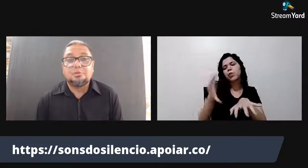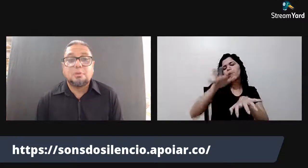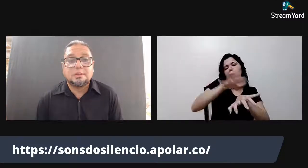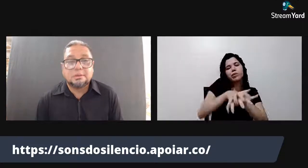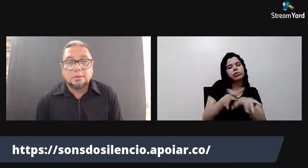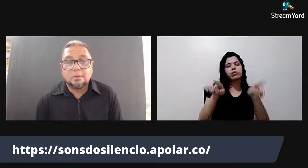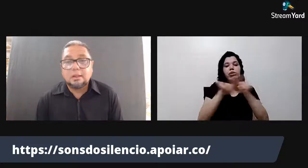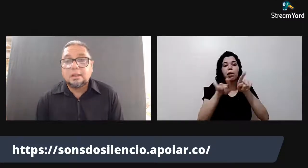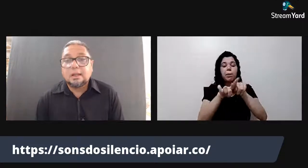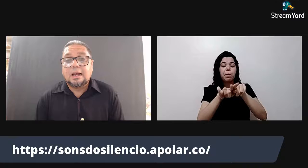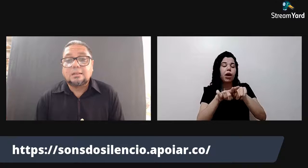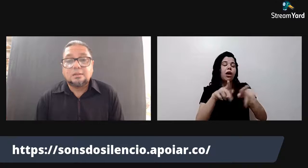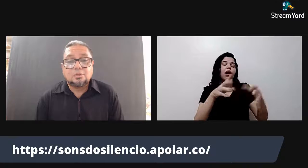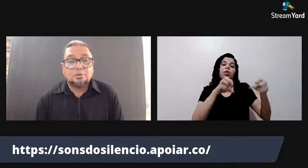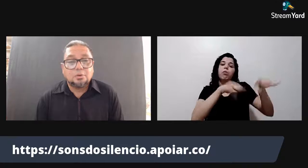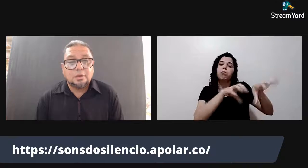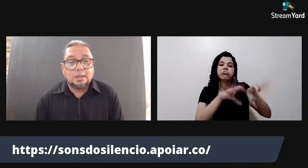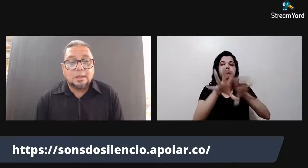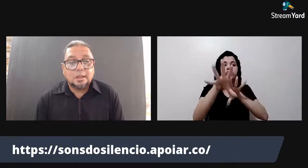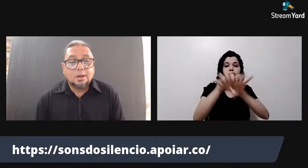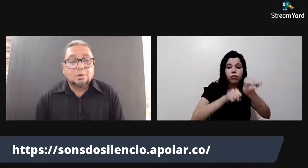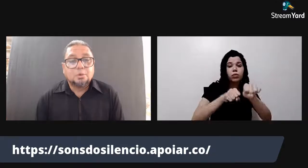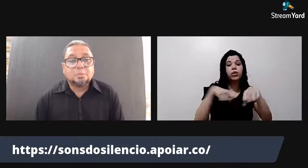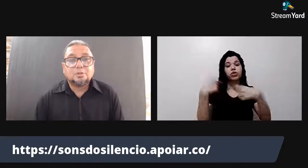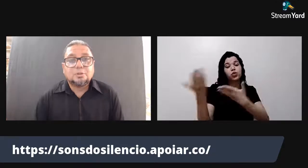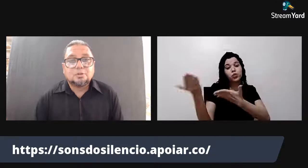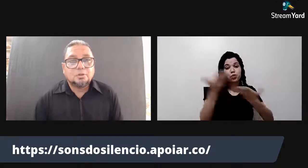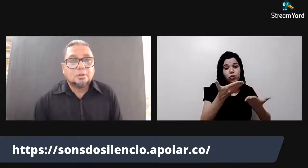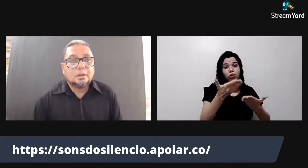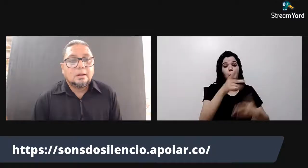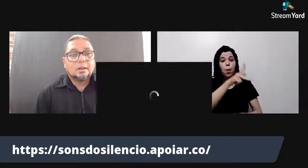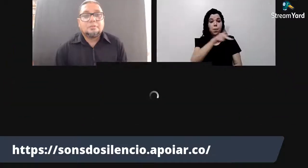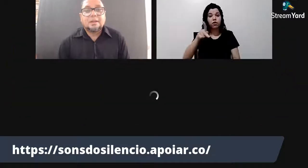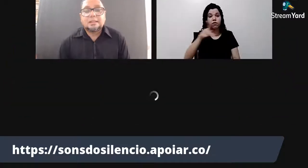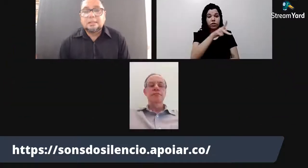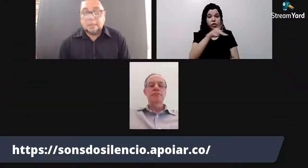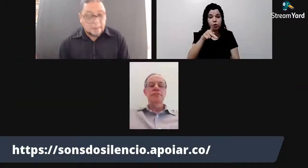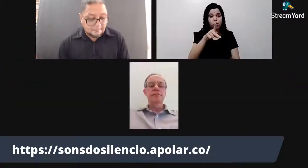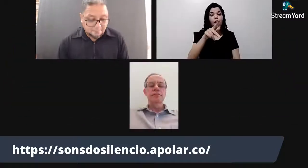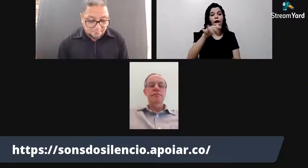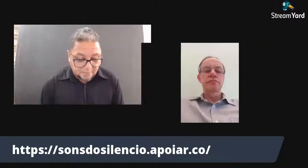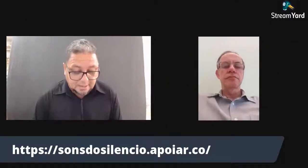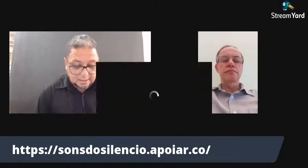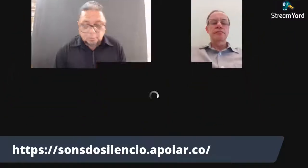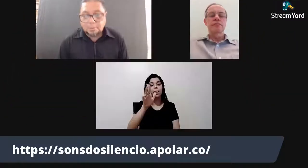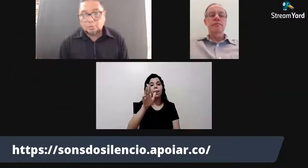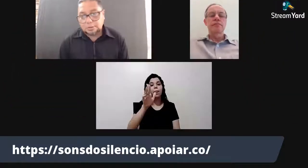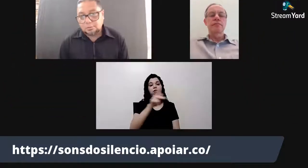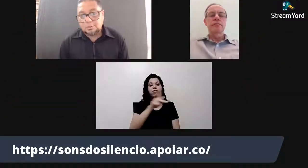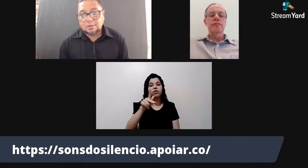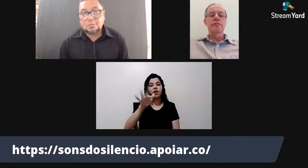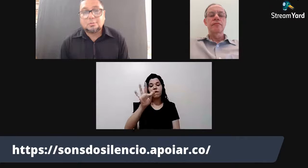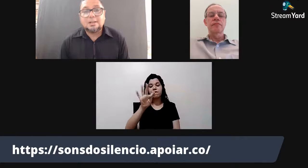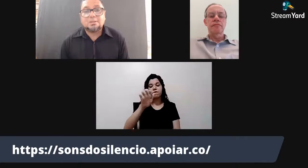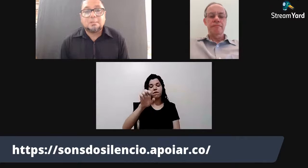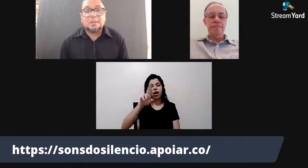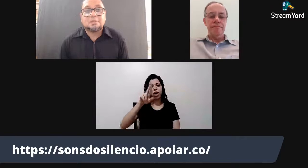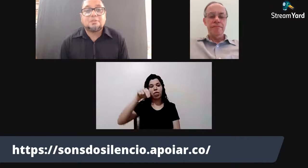sobre formação, a gente convidou aqui o professor Fernando Beltrão. Cariosamente, esse